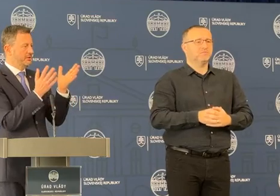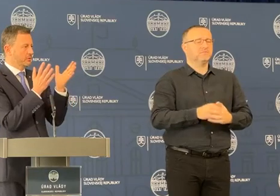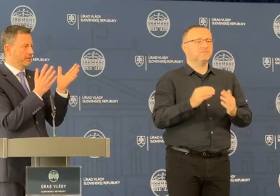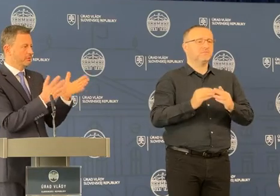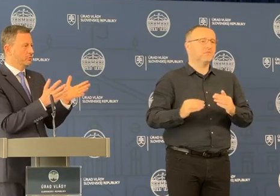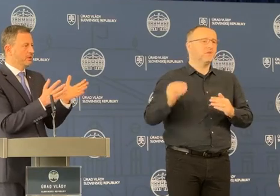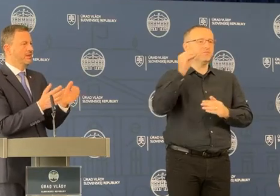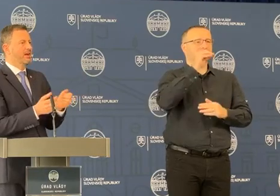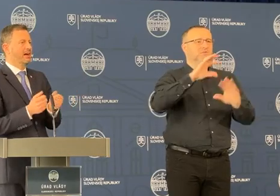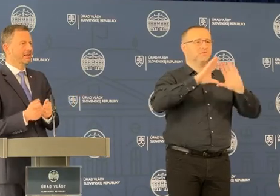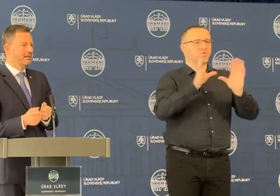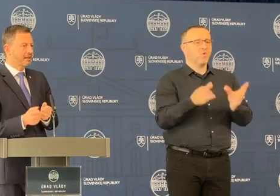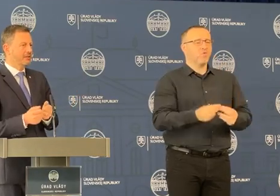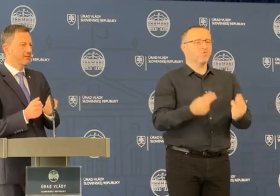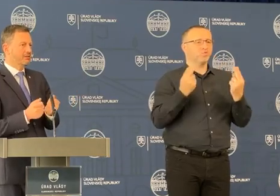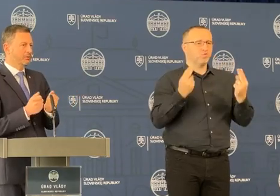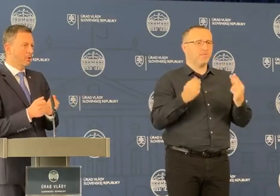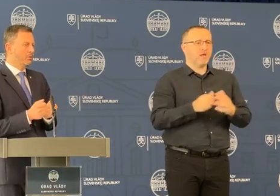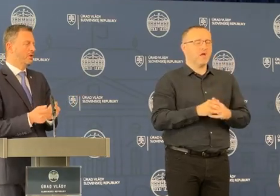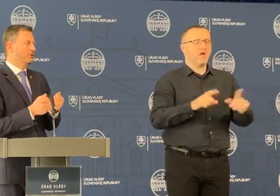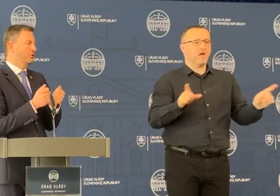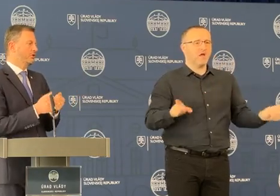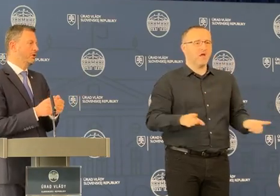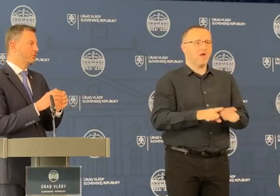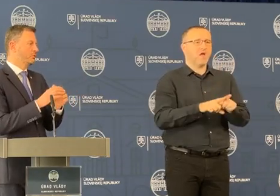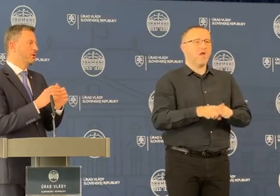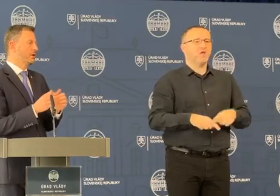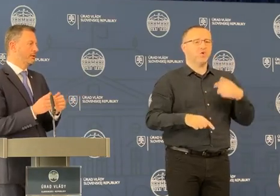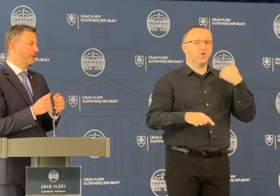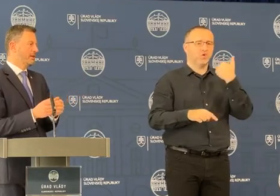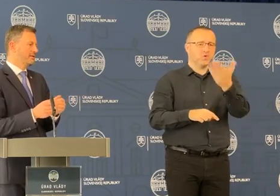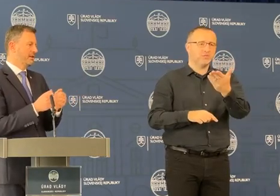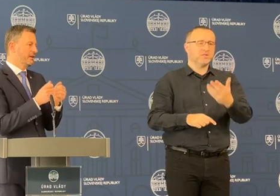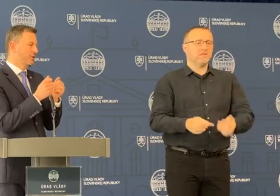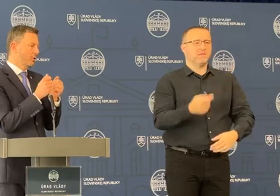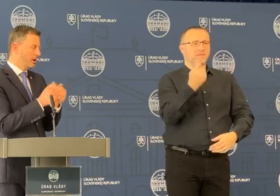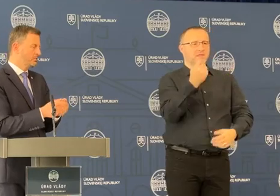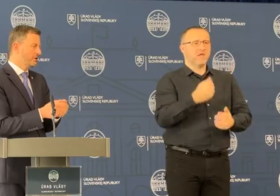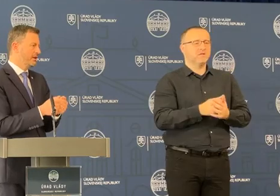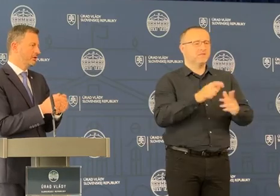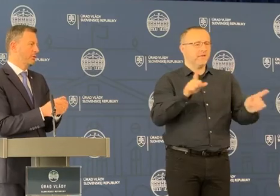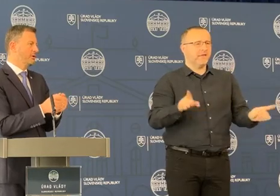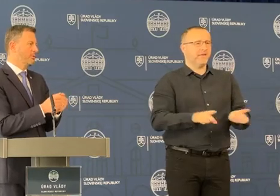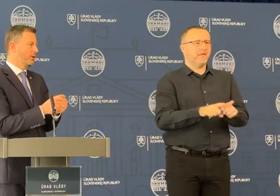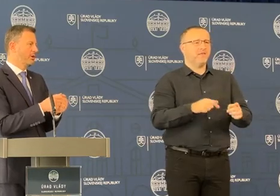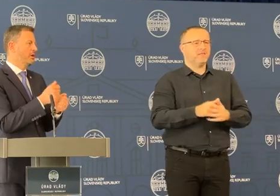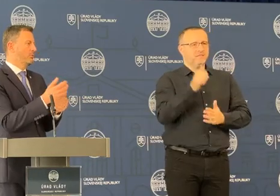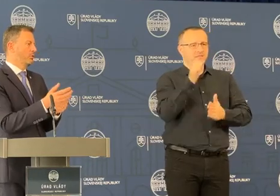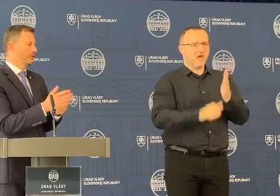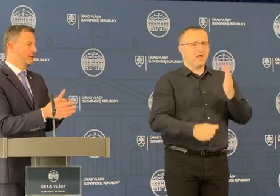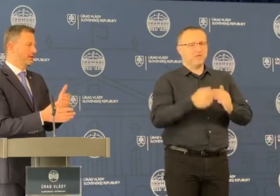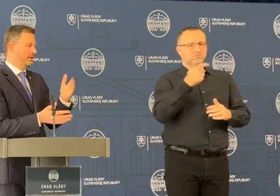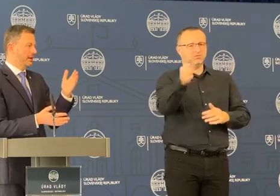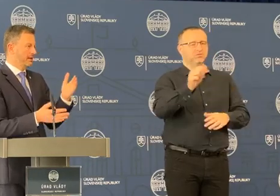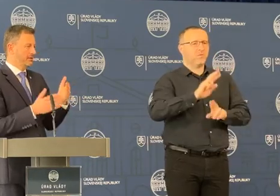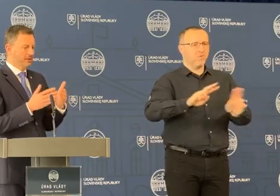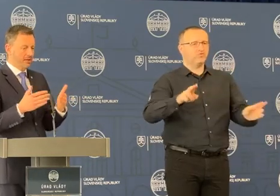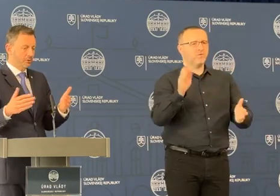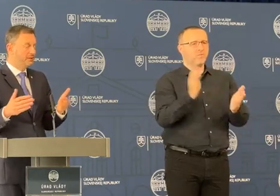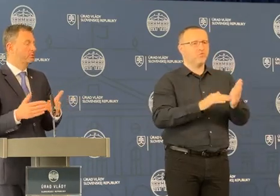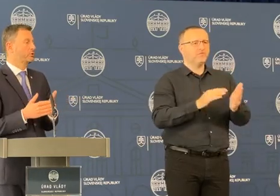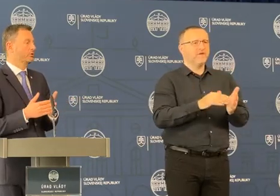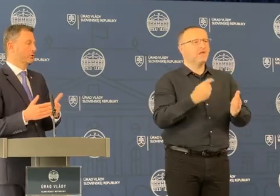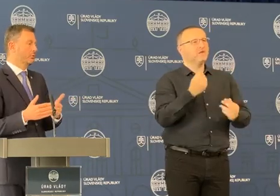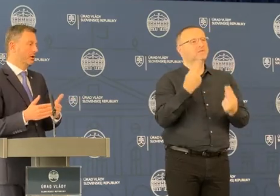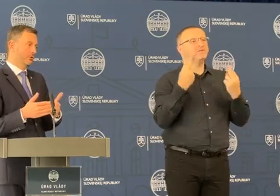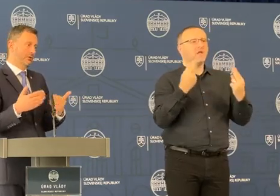navýšení celkovej sumy a jednak v tom, že dostanú tie peniaze okamžite na to, aby ich mohli používať na ten nárast.